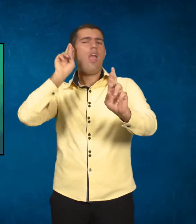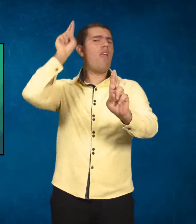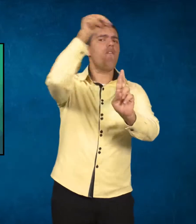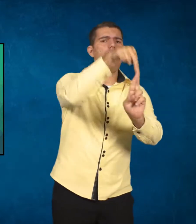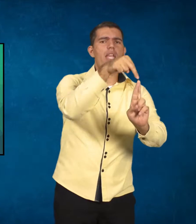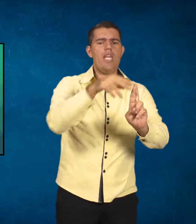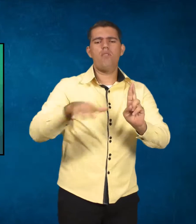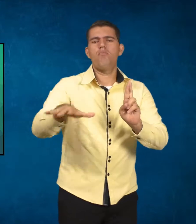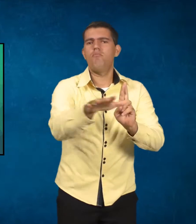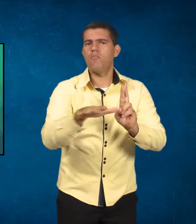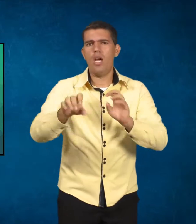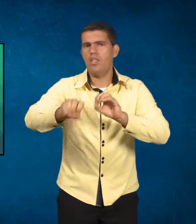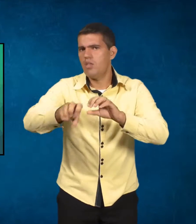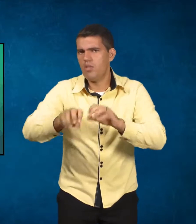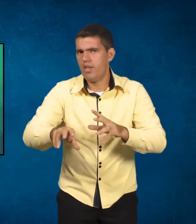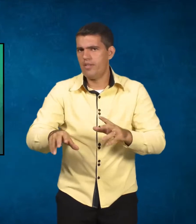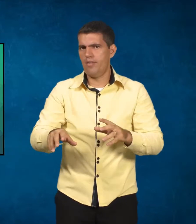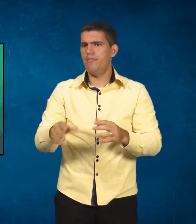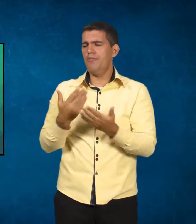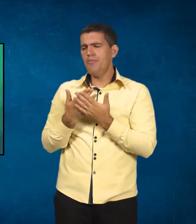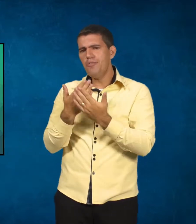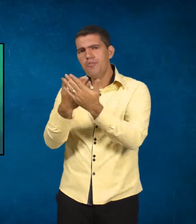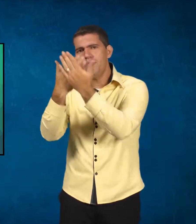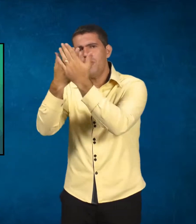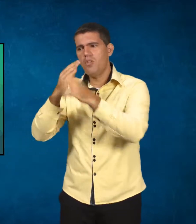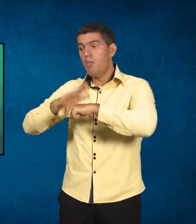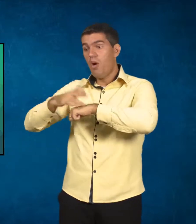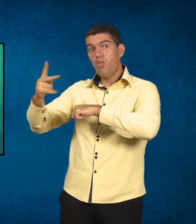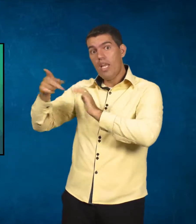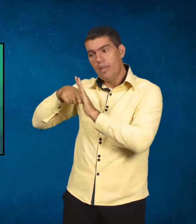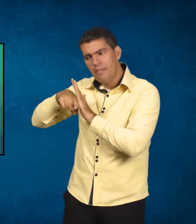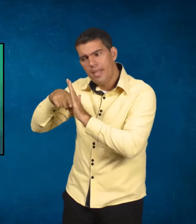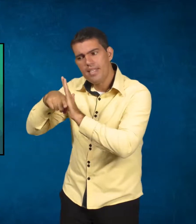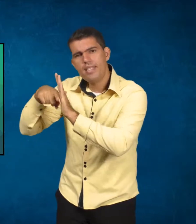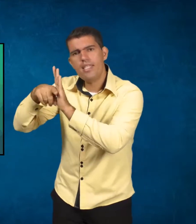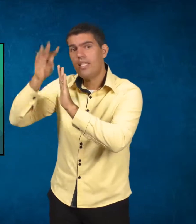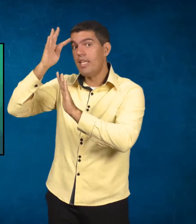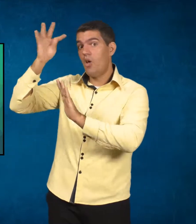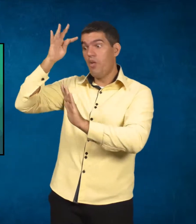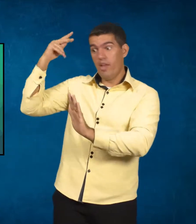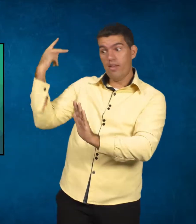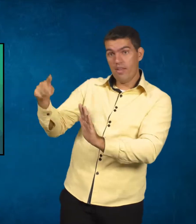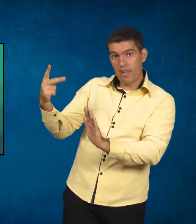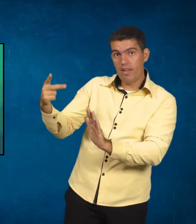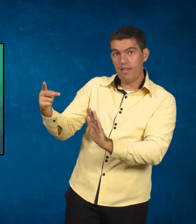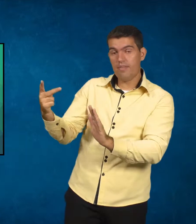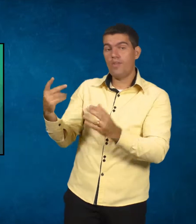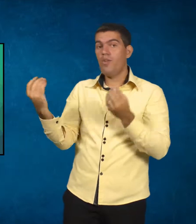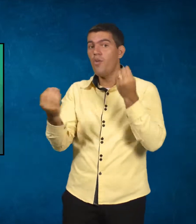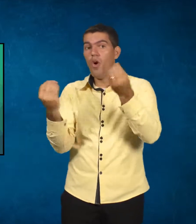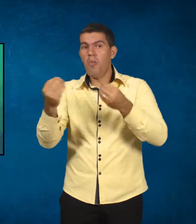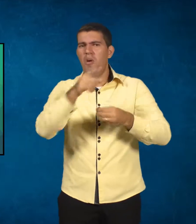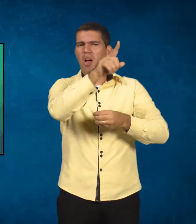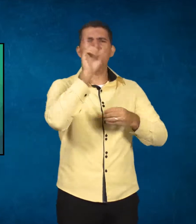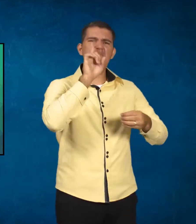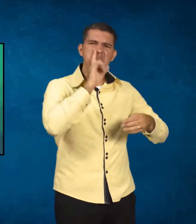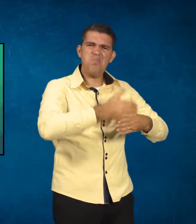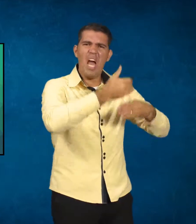educação. Então as pesquisas e a teoria dele derrubaram barreiras nos Estados Unidos